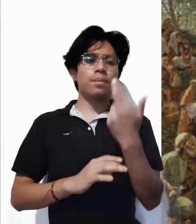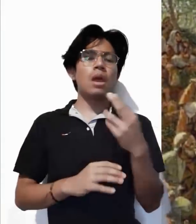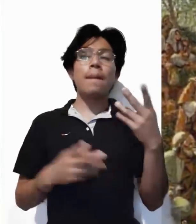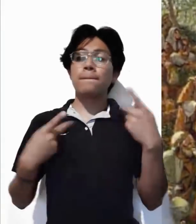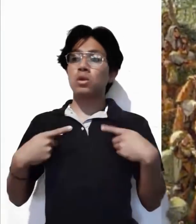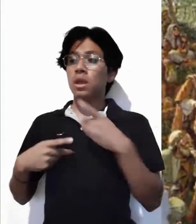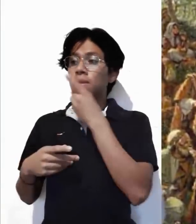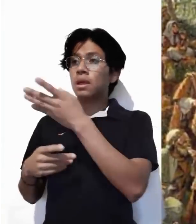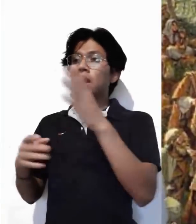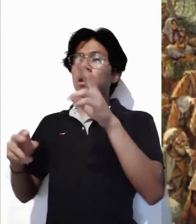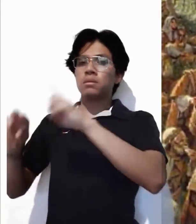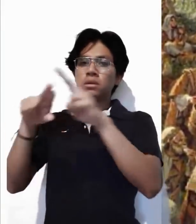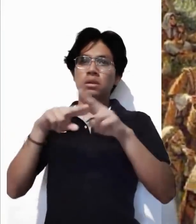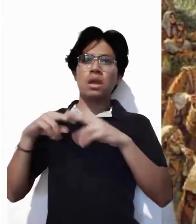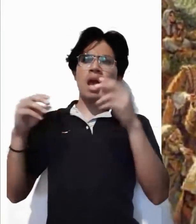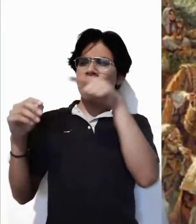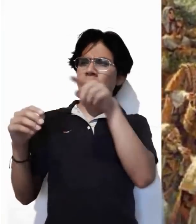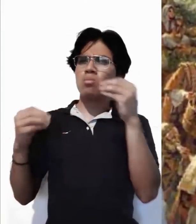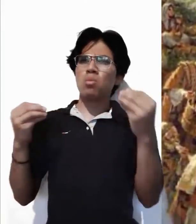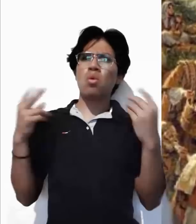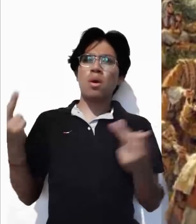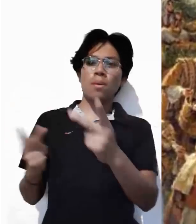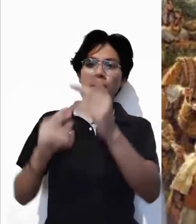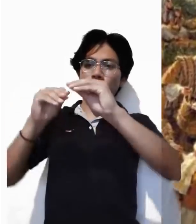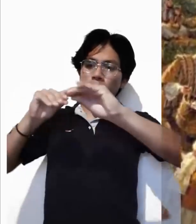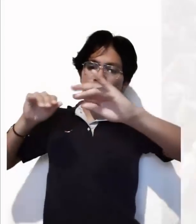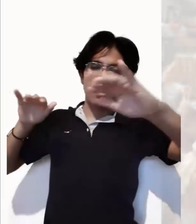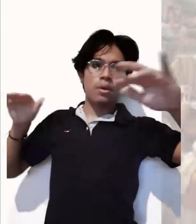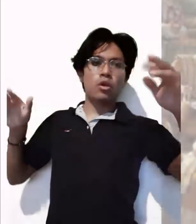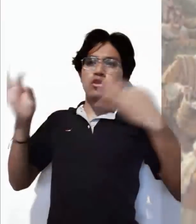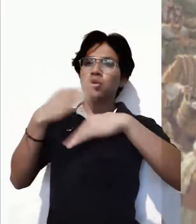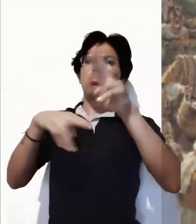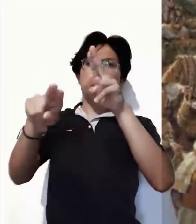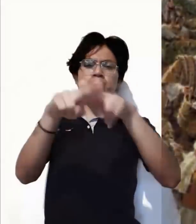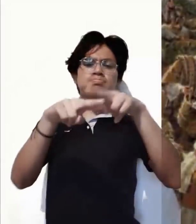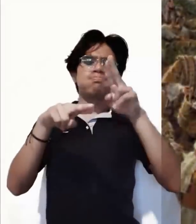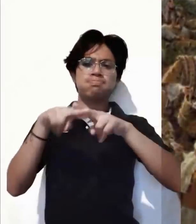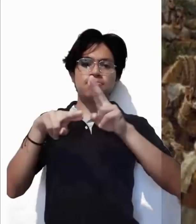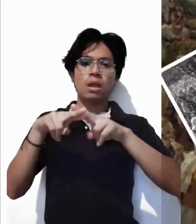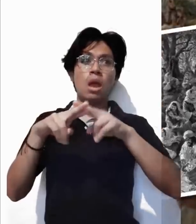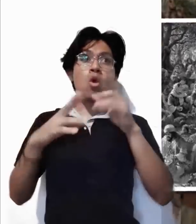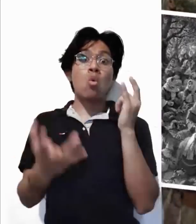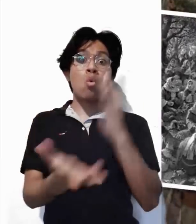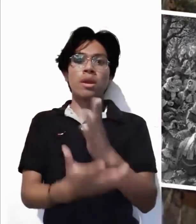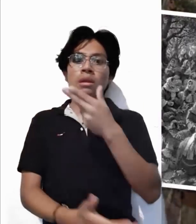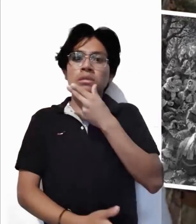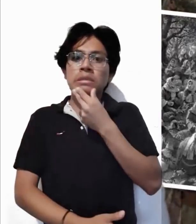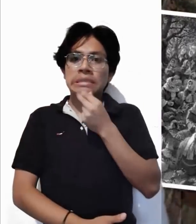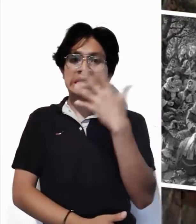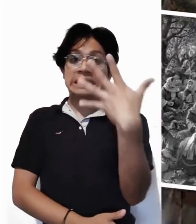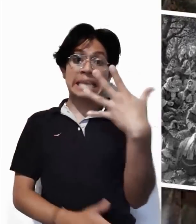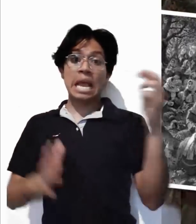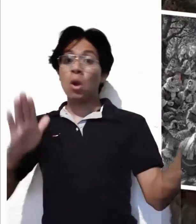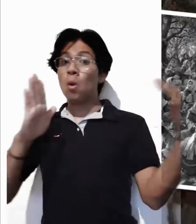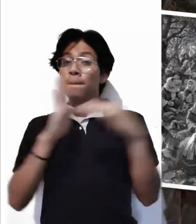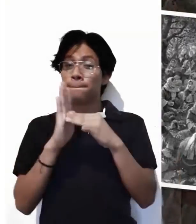se siente. En aquel lugar había mucha hierba. Todos pues se sentaron ahí, y tan solo los hombres eran